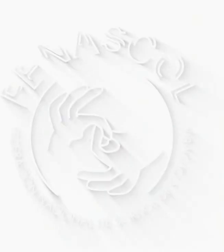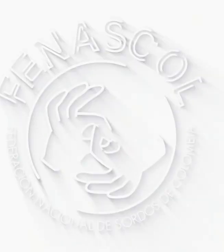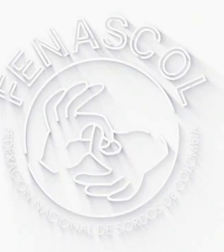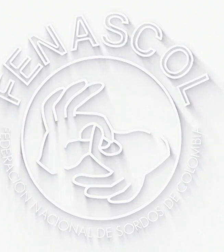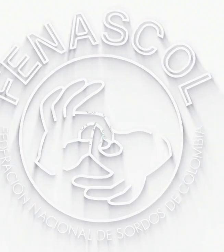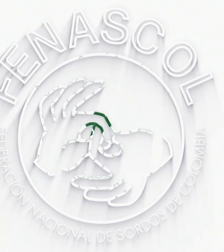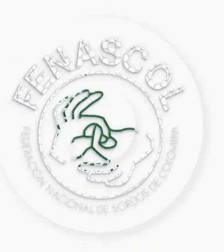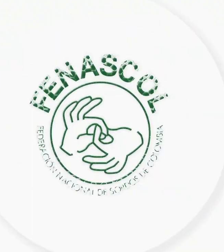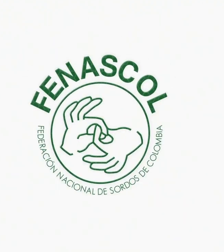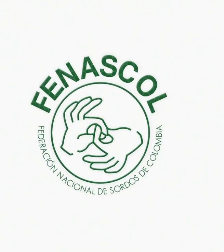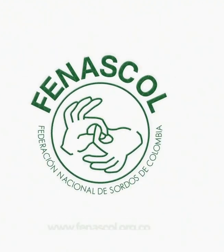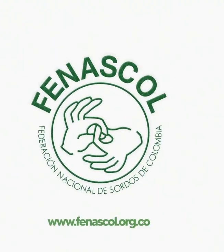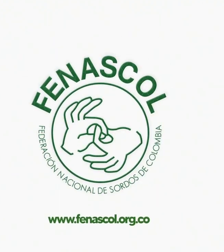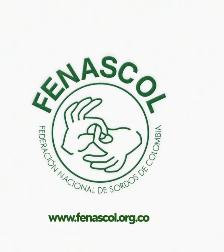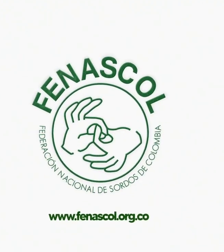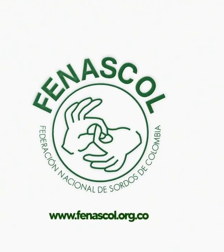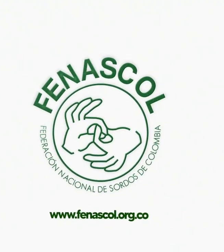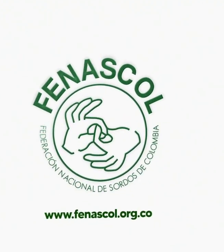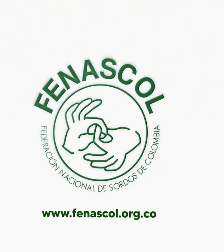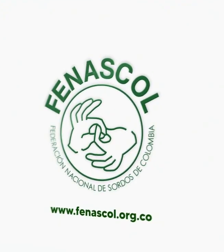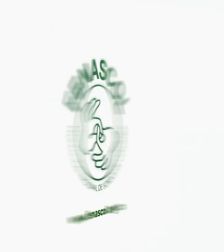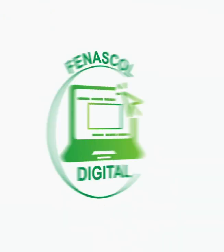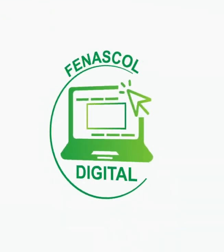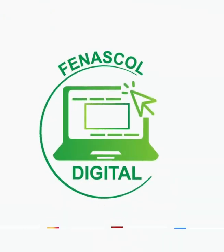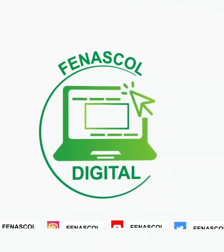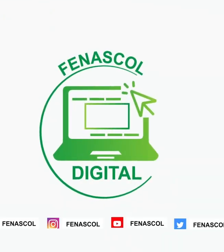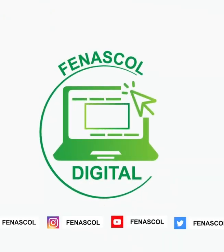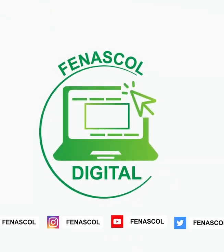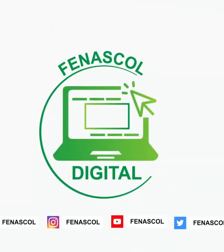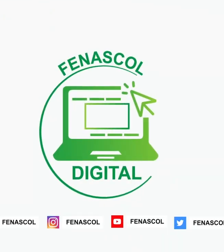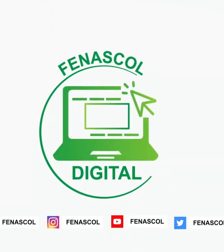Gracias por ver el video.